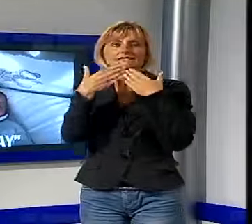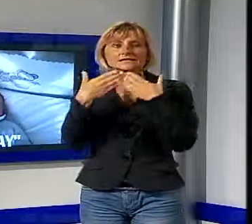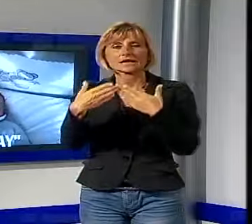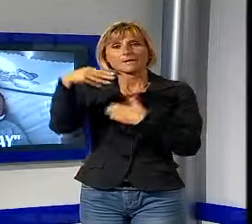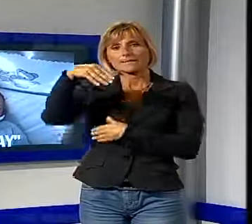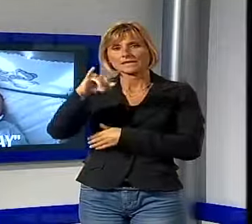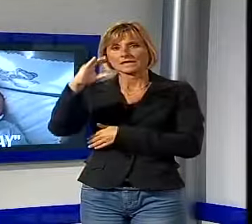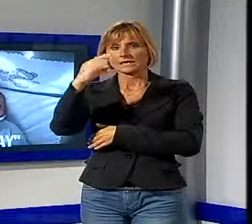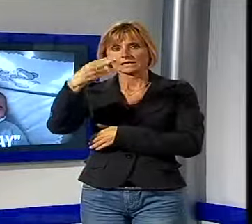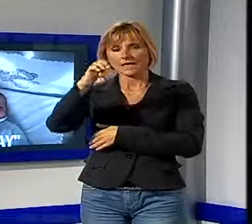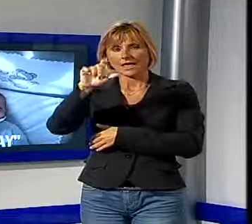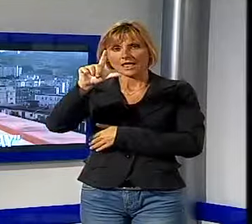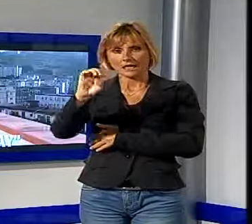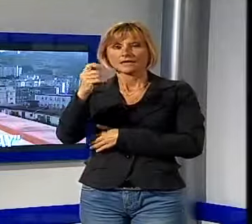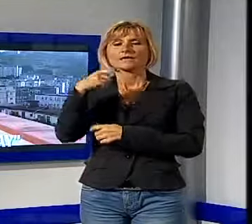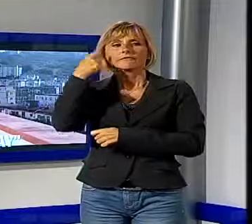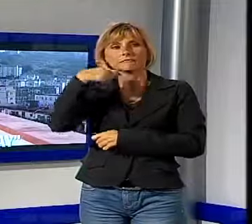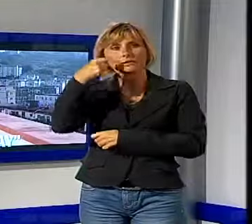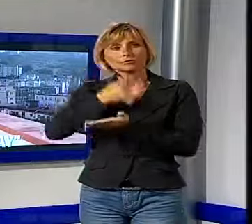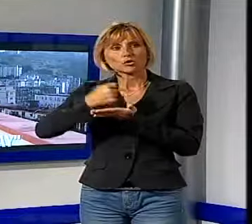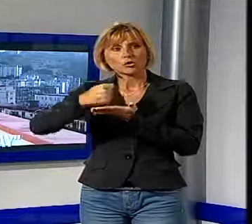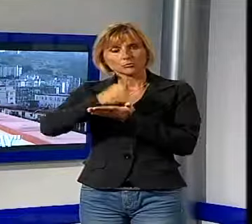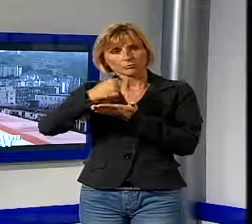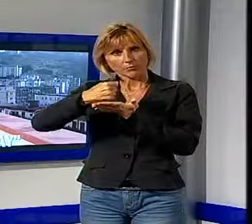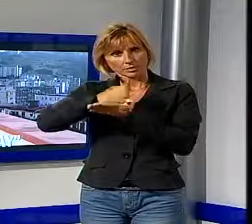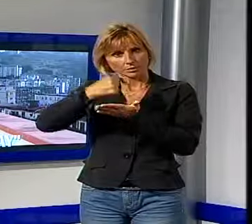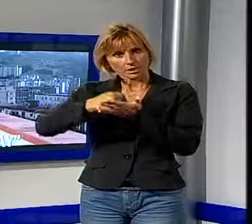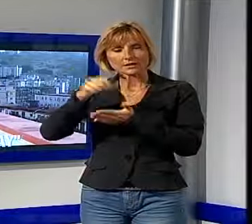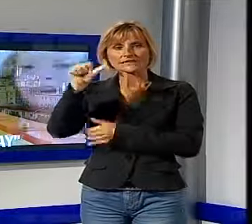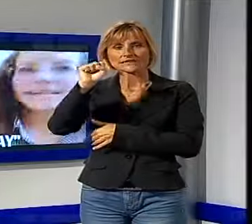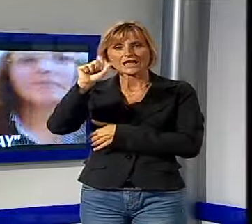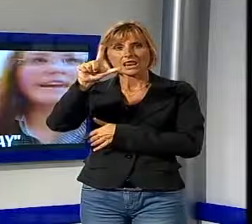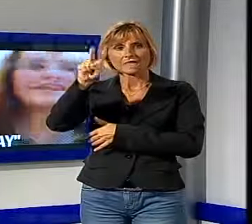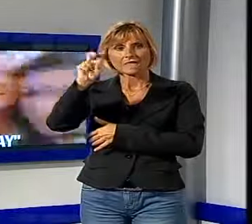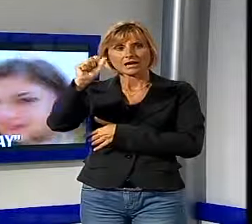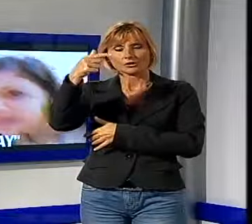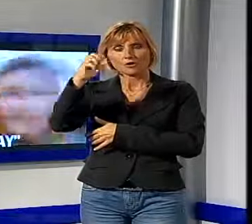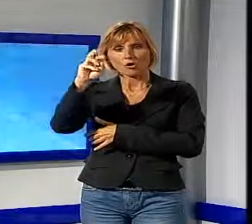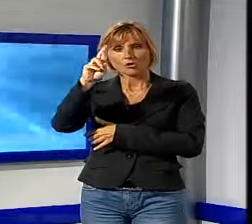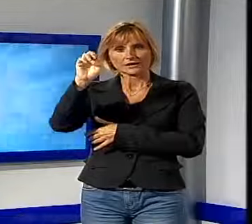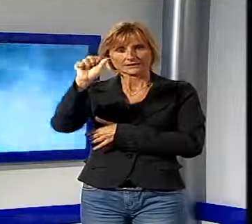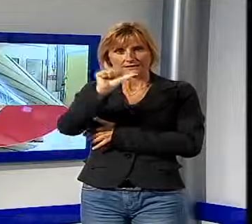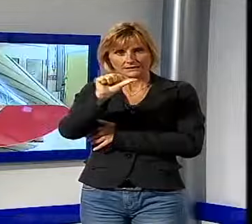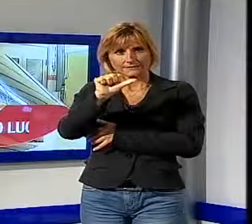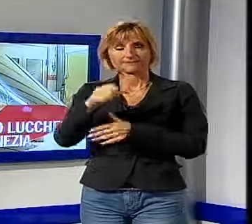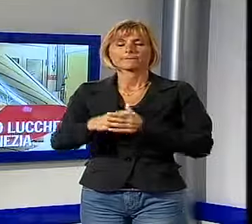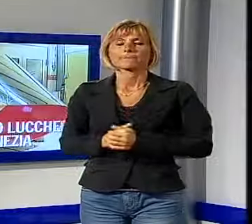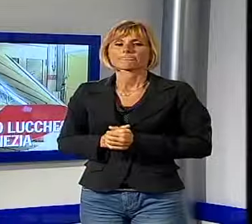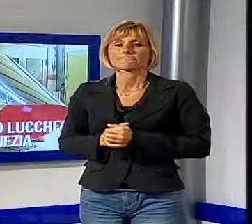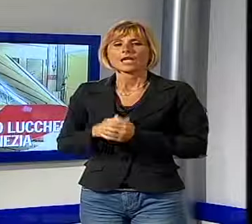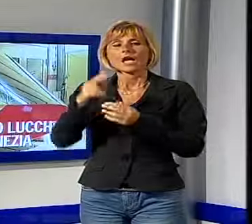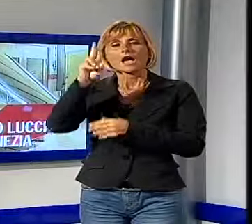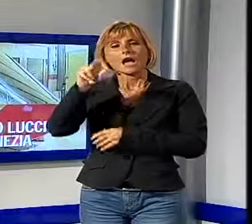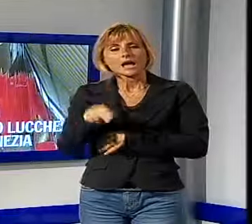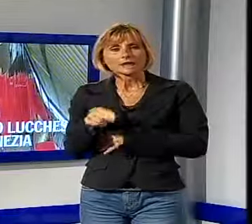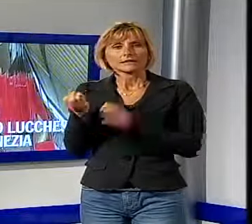Michele nel film documentario di Gabriele Salvatore, si è proiettato in queste ore in molti cinema italiani. Arte e ingegno